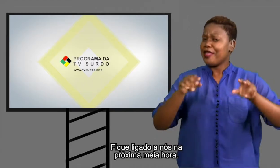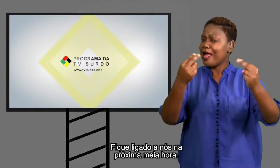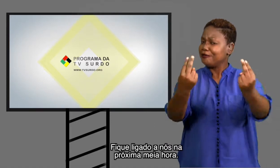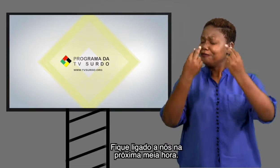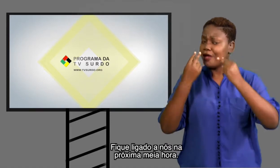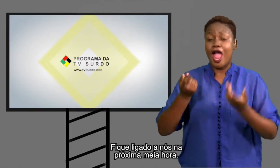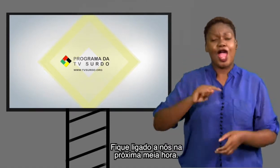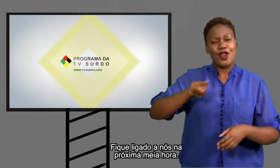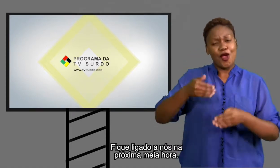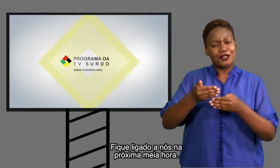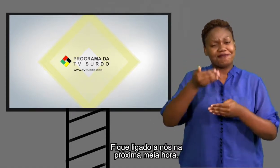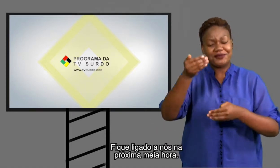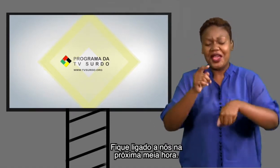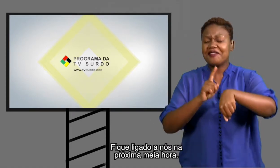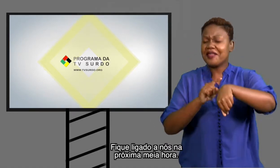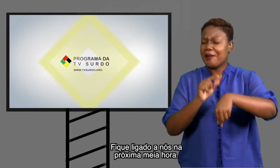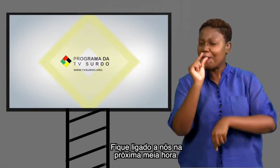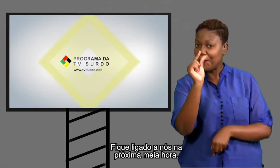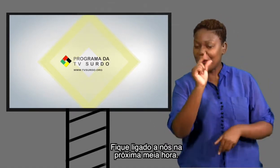Fique ligado a nós na próxima meia hora.